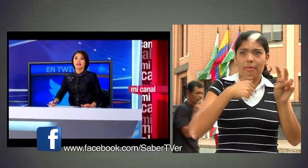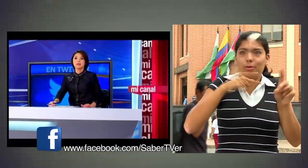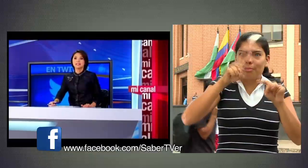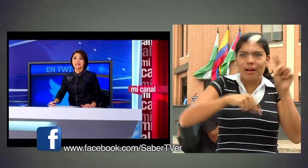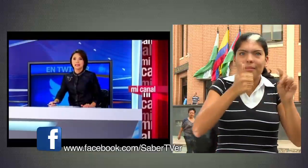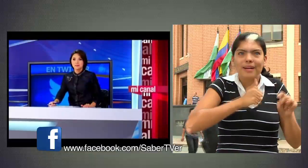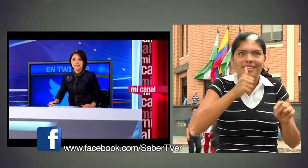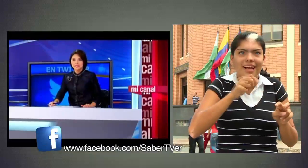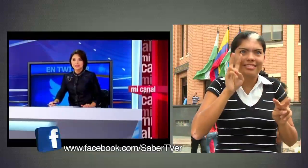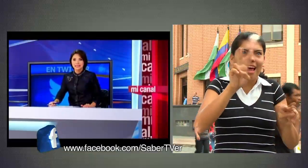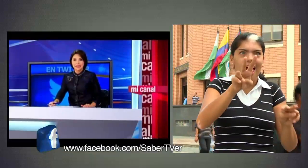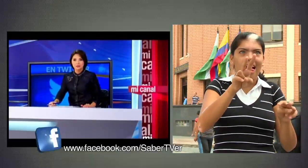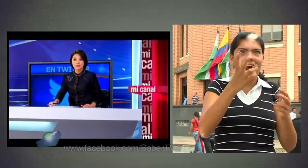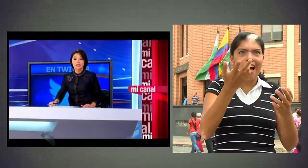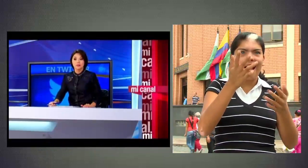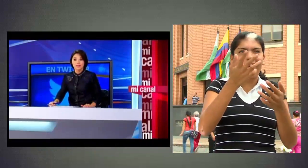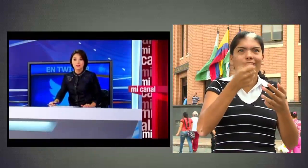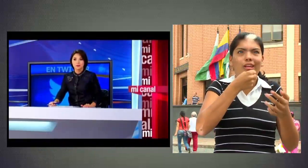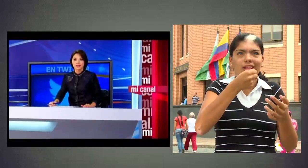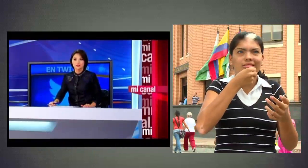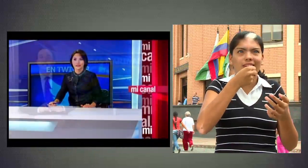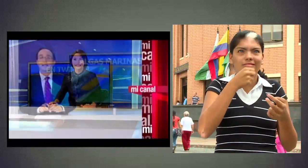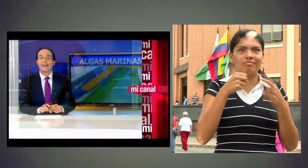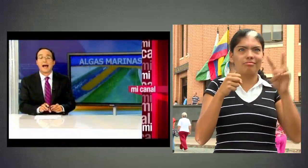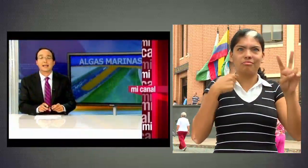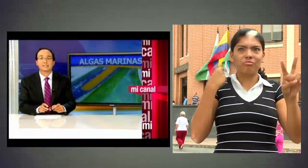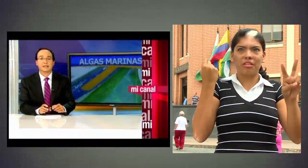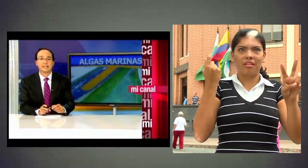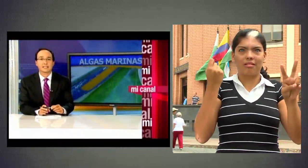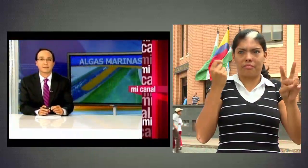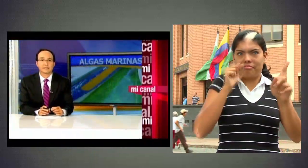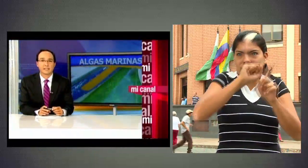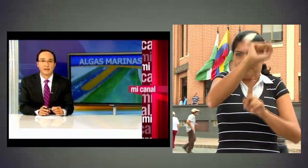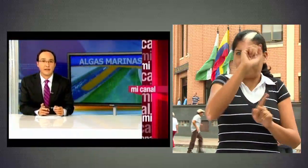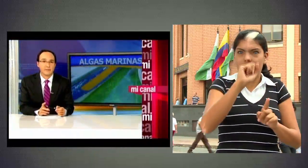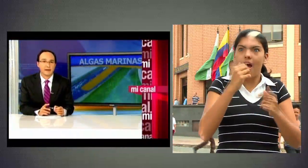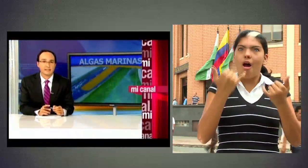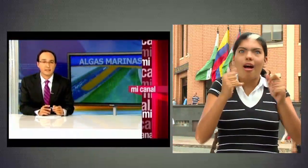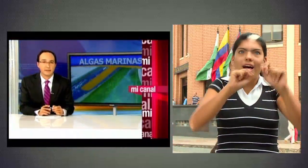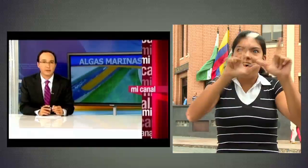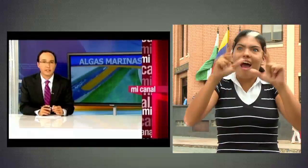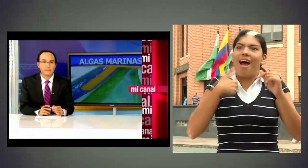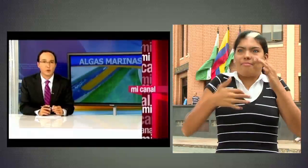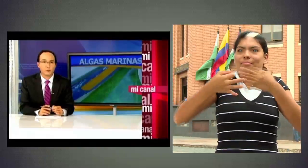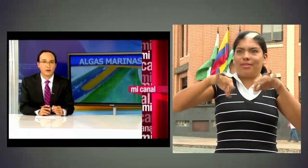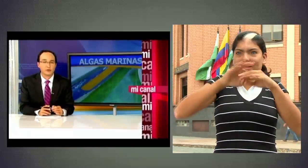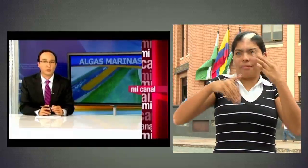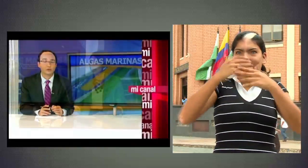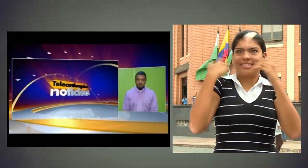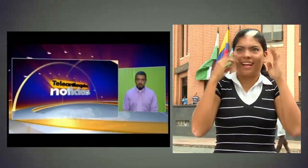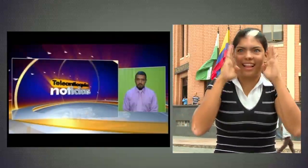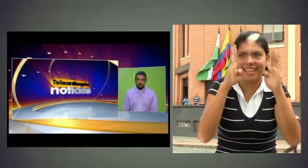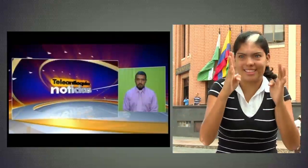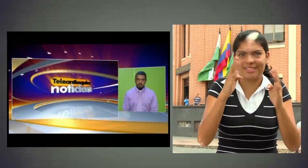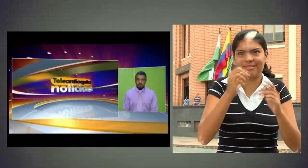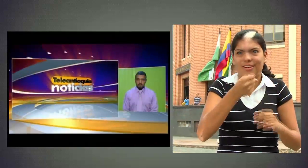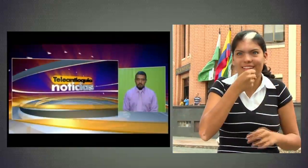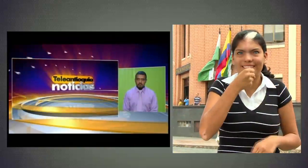intérprete, o sea, que casi que la información era negada para nosotros. Veía las noticias pero no las entendía y ahora sí las logro